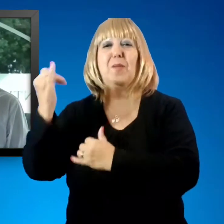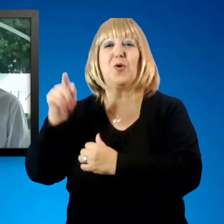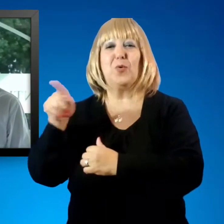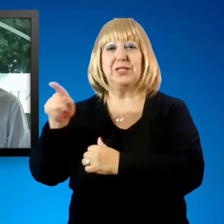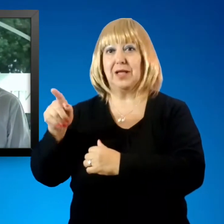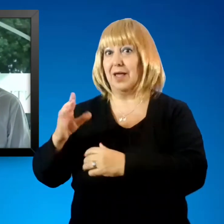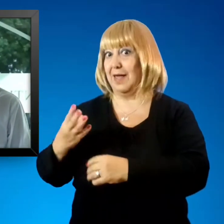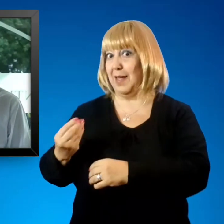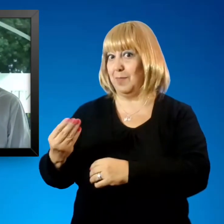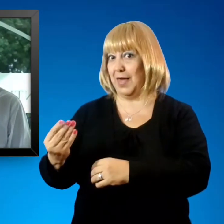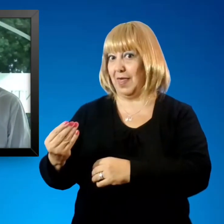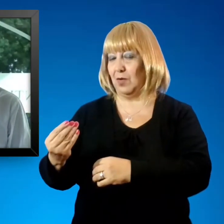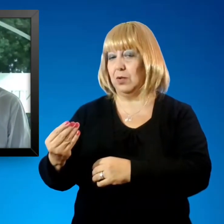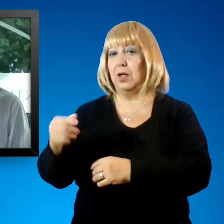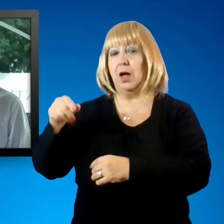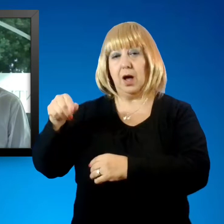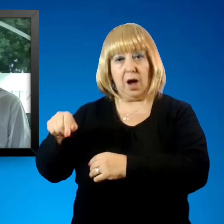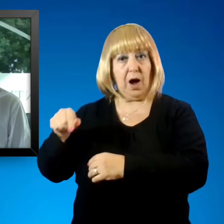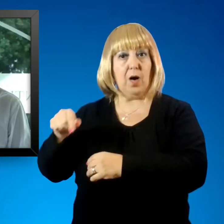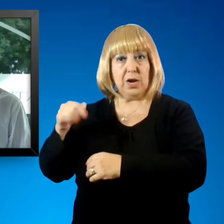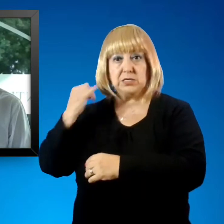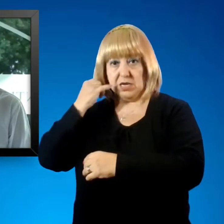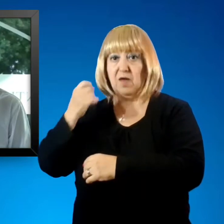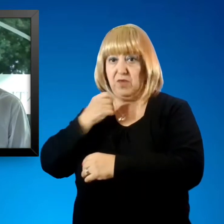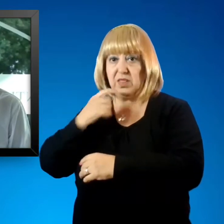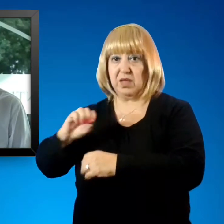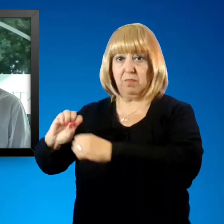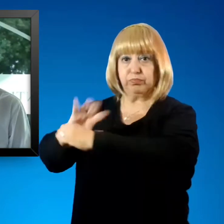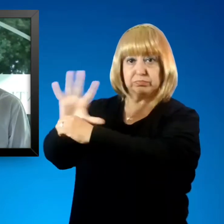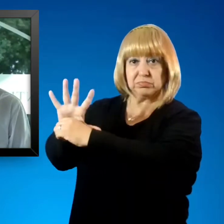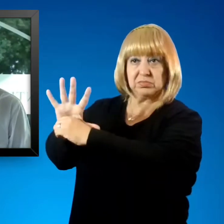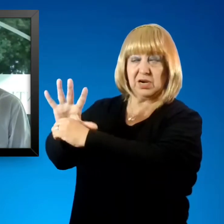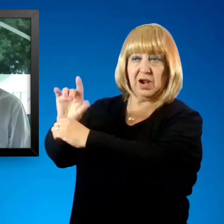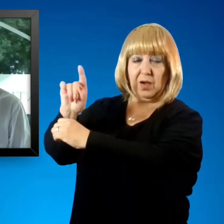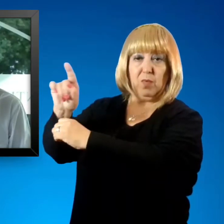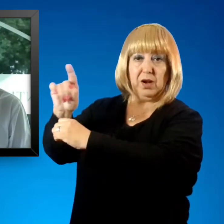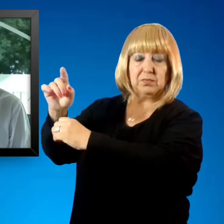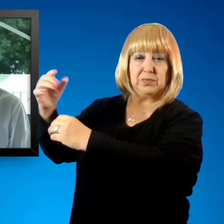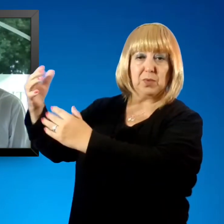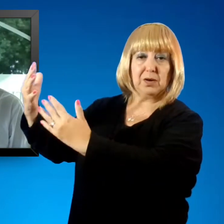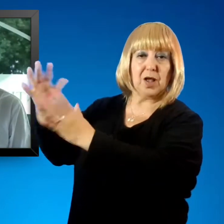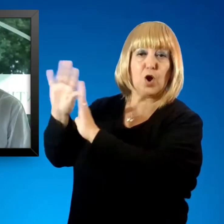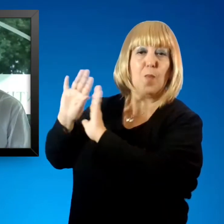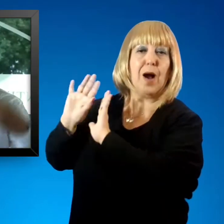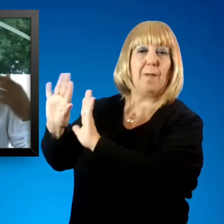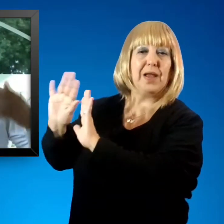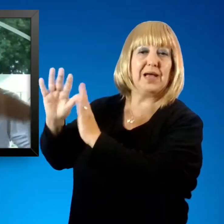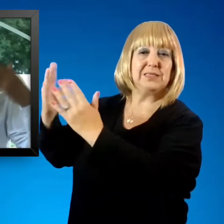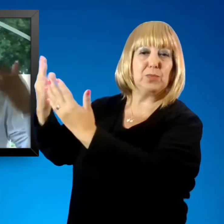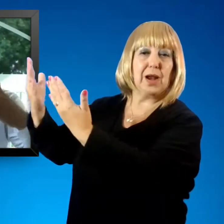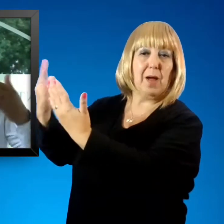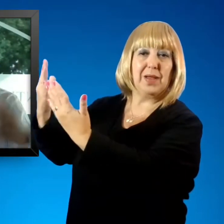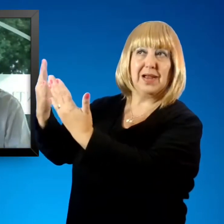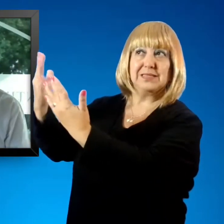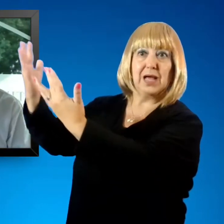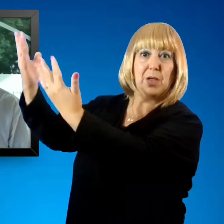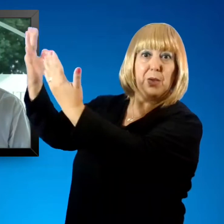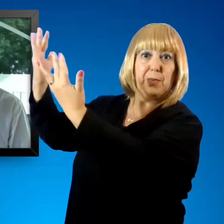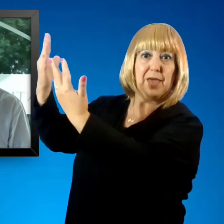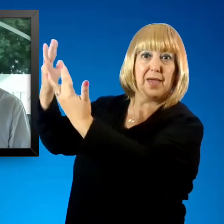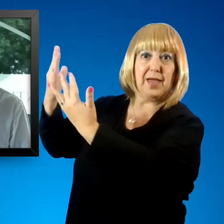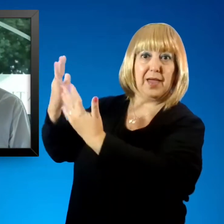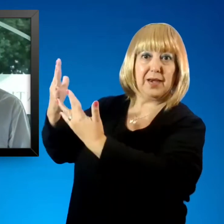hoy la amenaza está y también los seres humanos tenemos la capacidad de imaginar la amenaza, eso es un mecanismo de ansiedad,